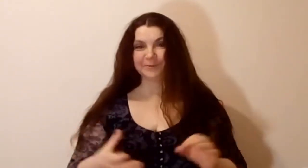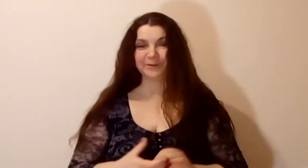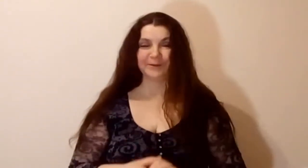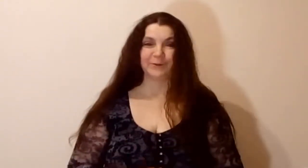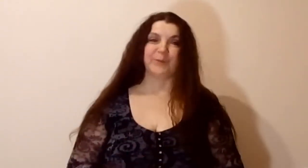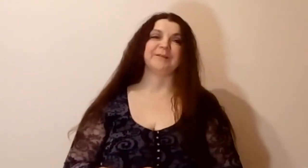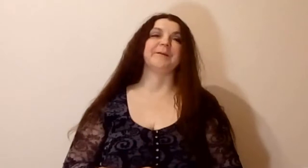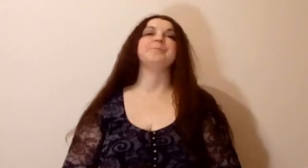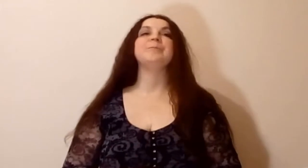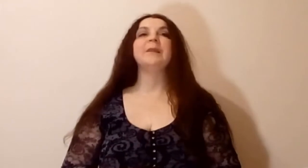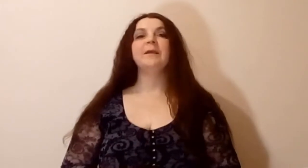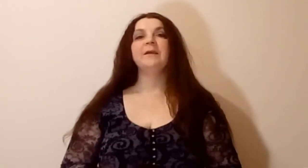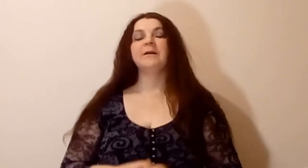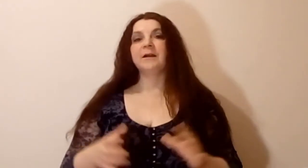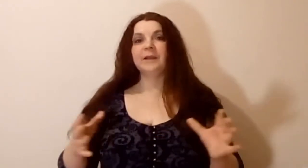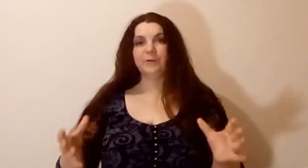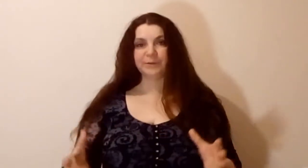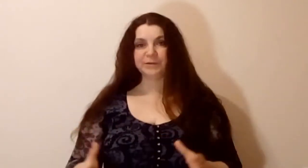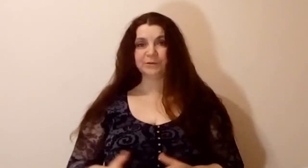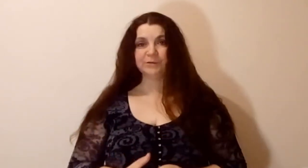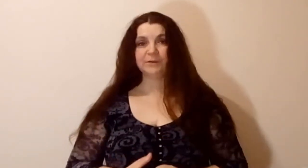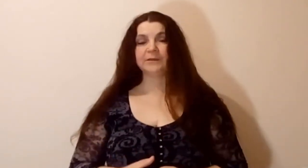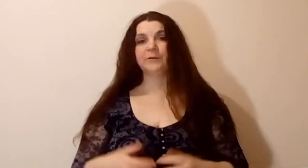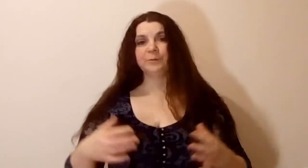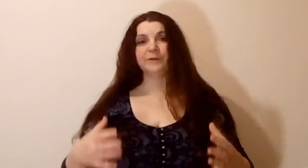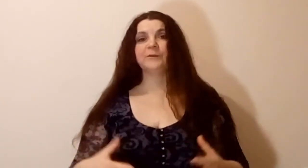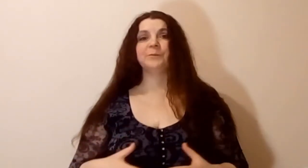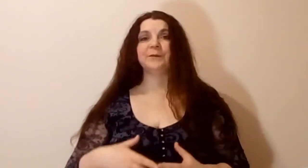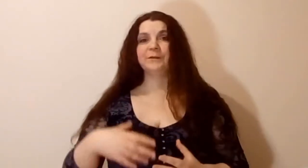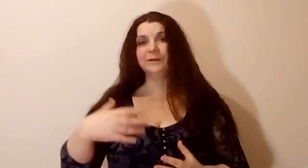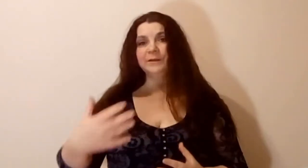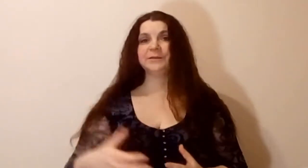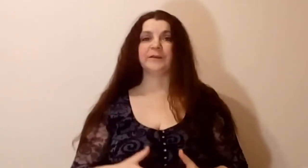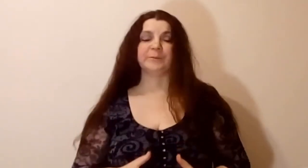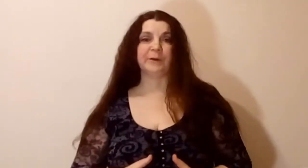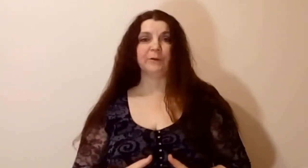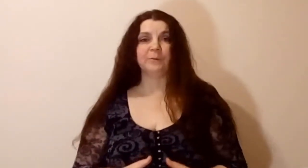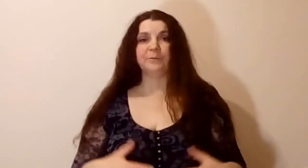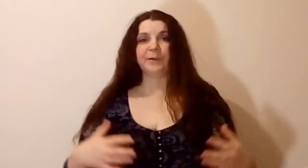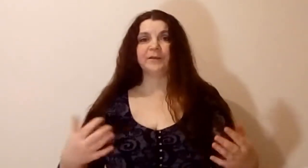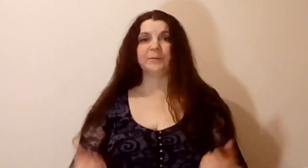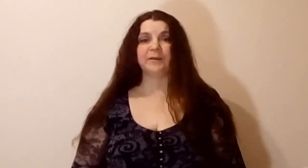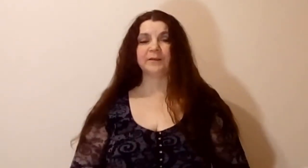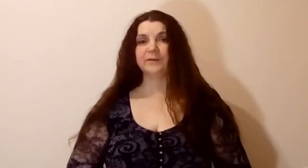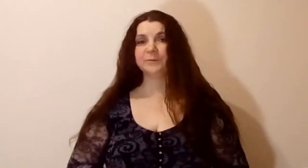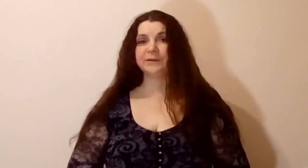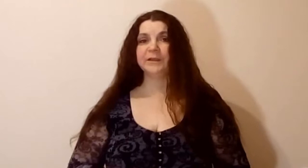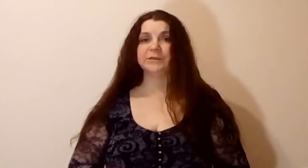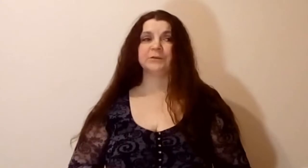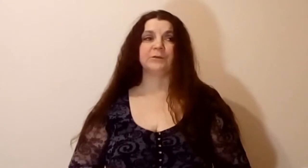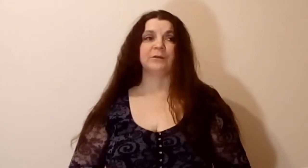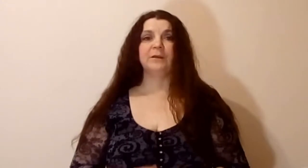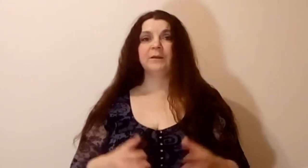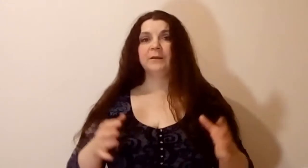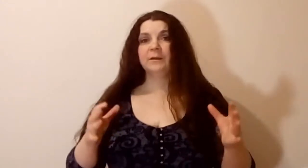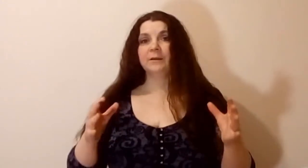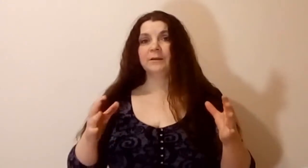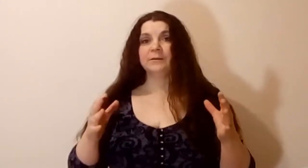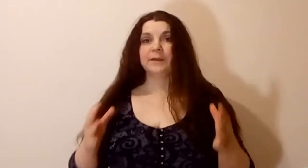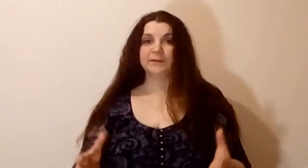познакомиться. Когда он пришел, когда он переступил через порог, в принципе, я сразу поняла, что данный